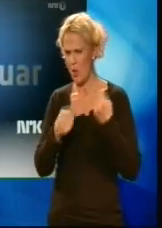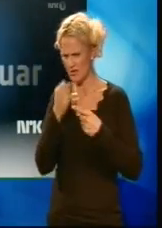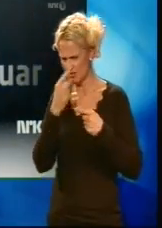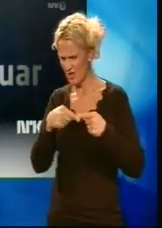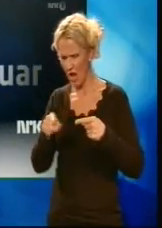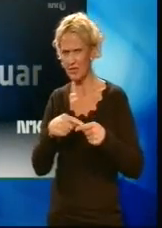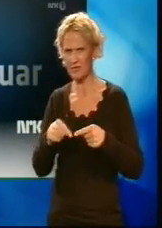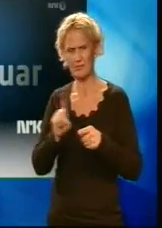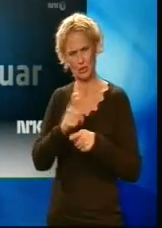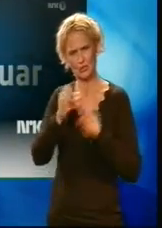tilleggsavgift.